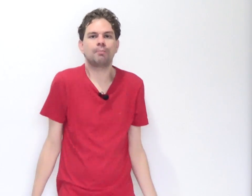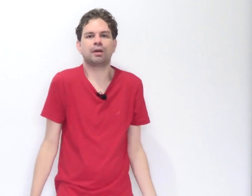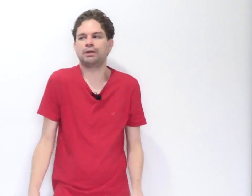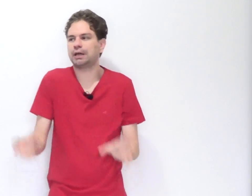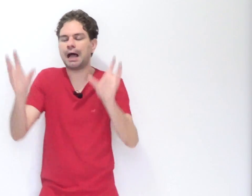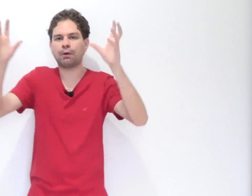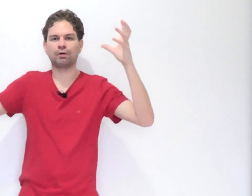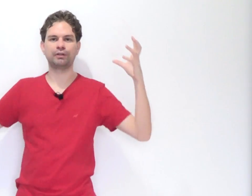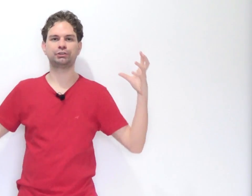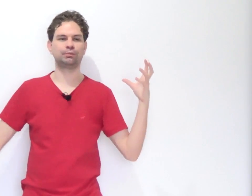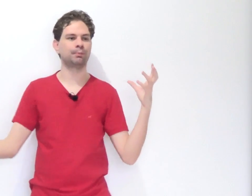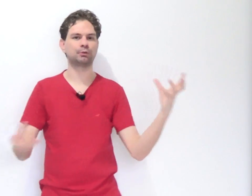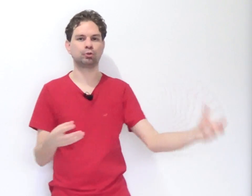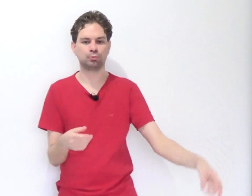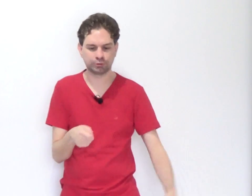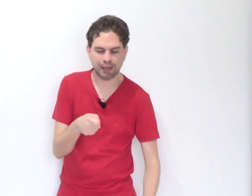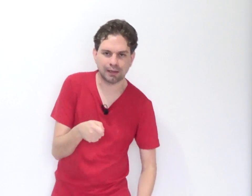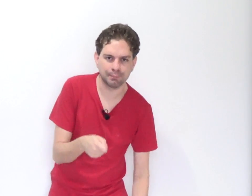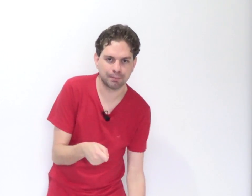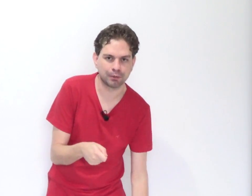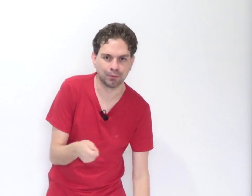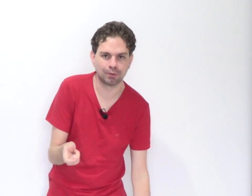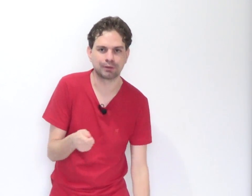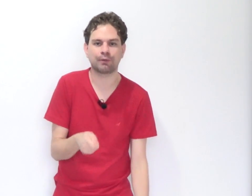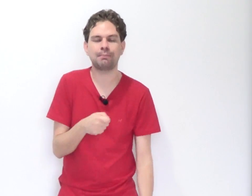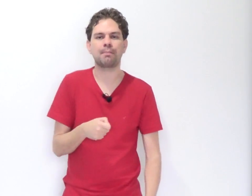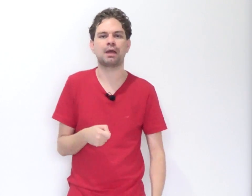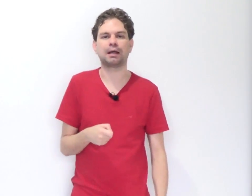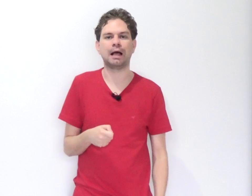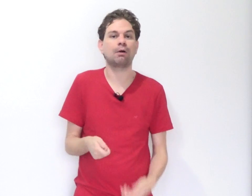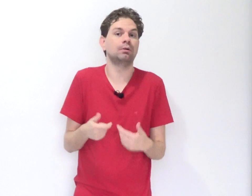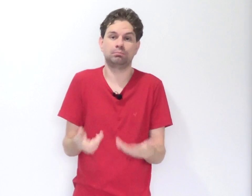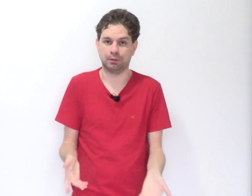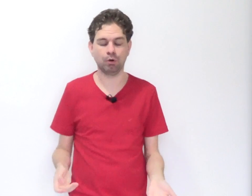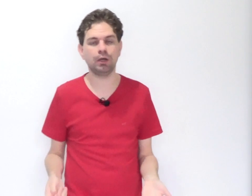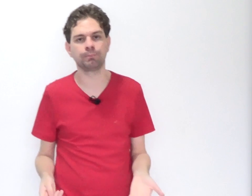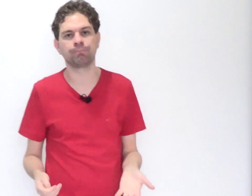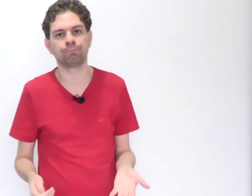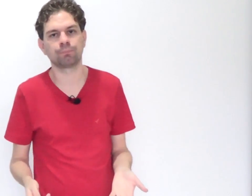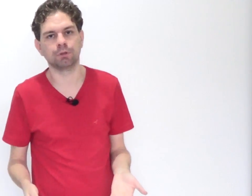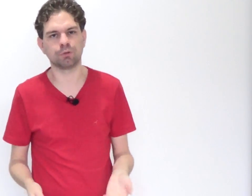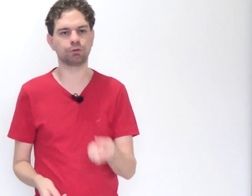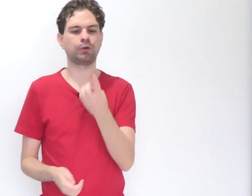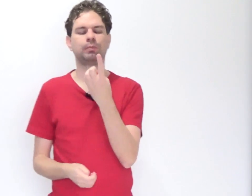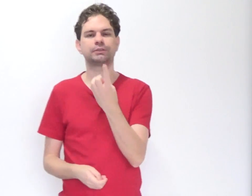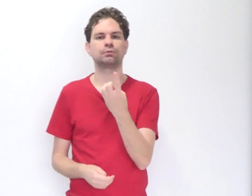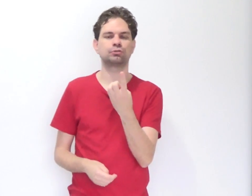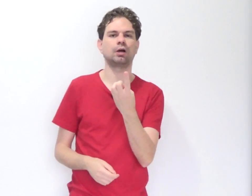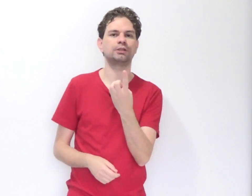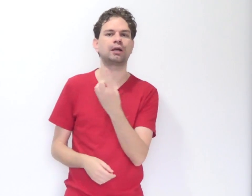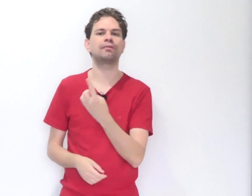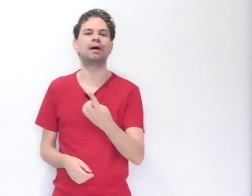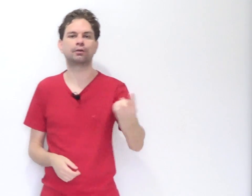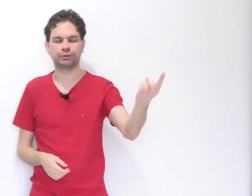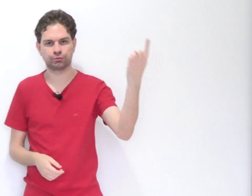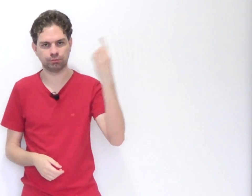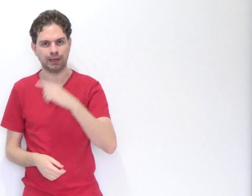Obviamente a água vai distribuir pra todo mundo. Quem lá no bebedor e tal, quem beber aquela água, vai morrer. Então eu tenho uma ação só que gera vários resultados.